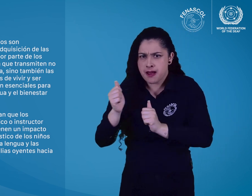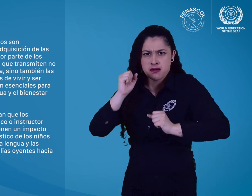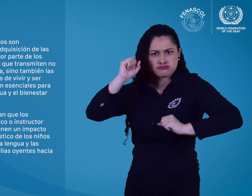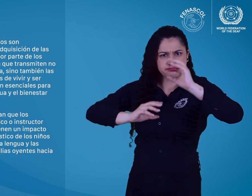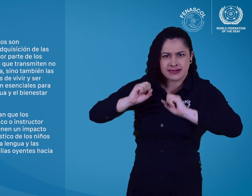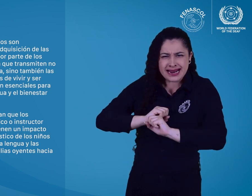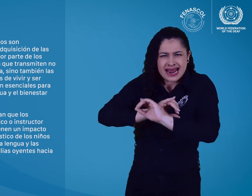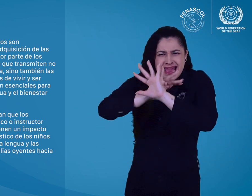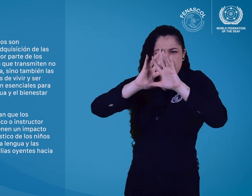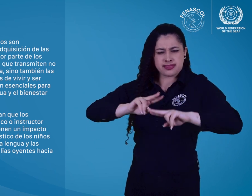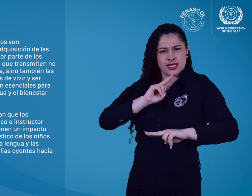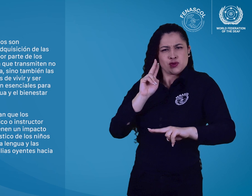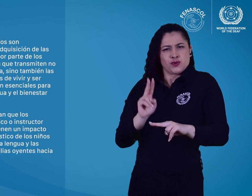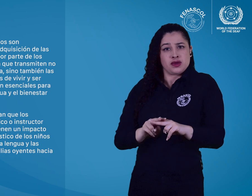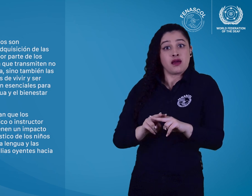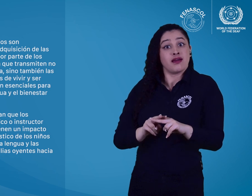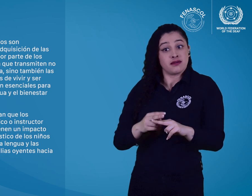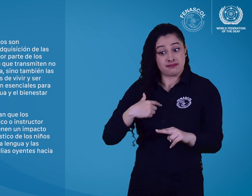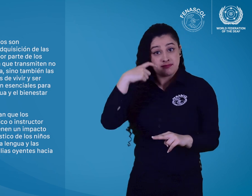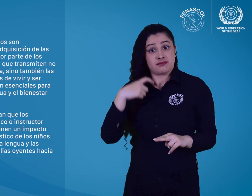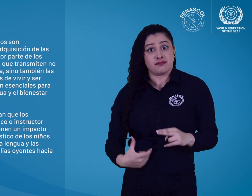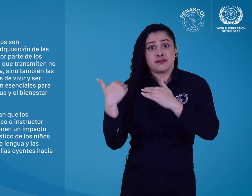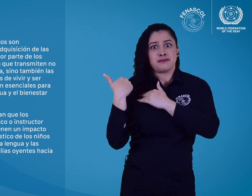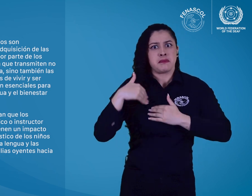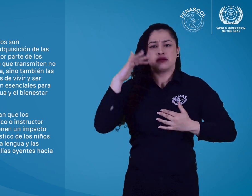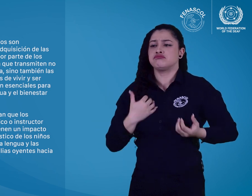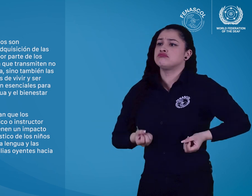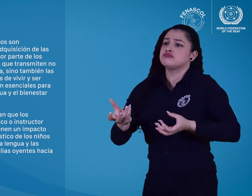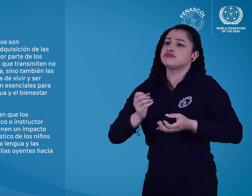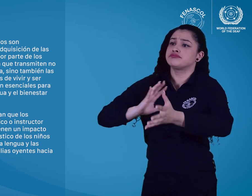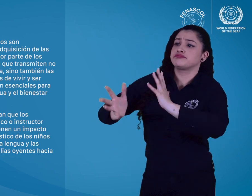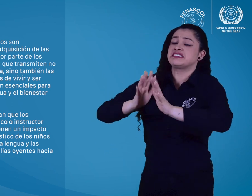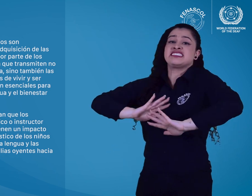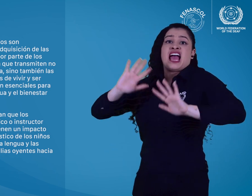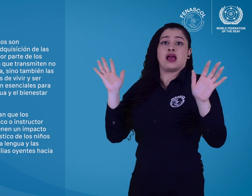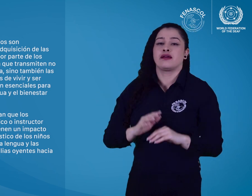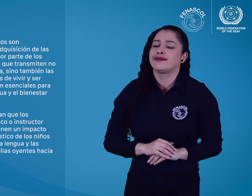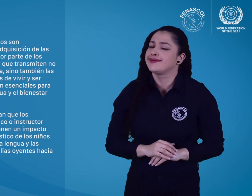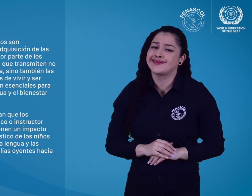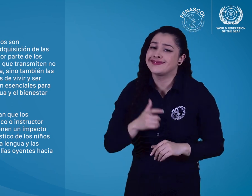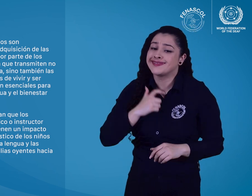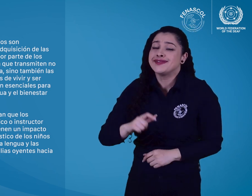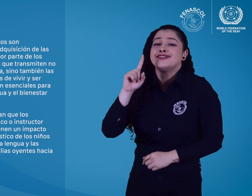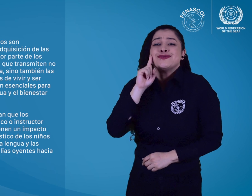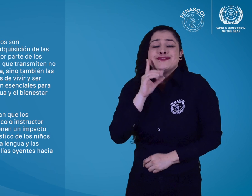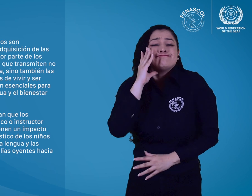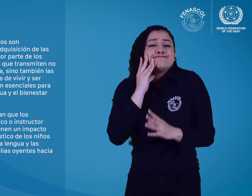no solo el aprendizaje de la lengua, sino también las formas culturales y